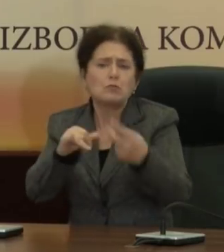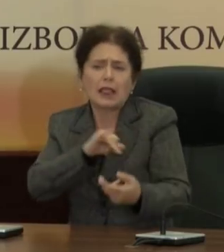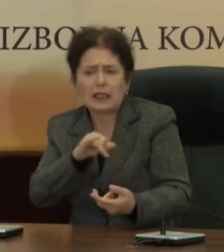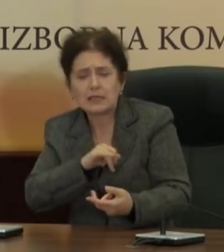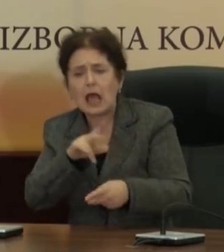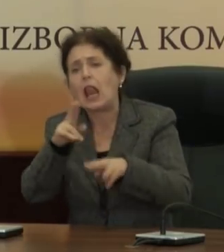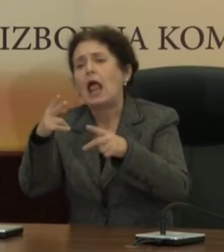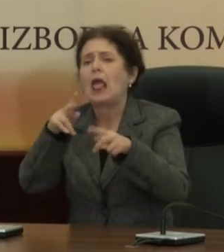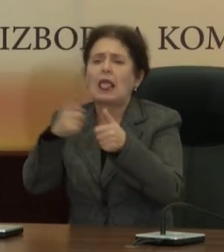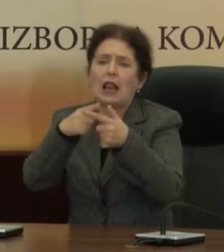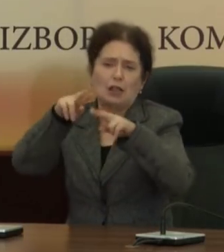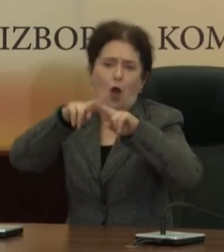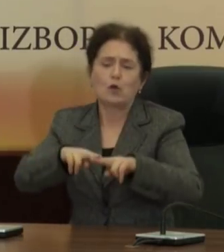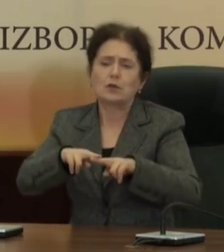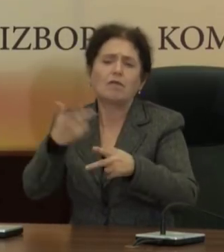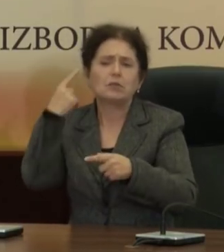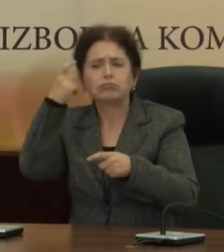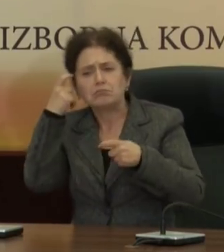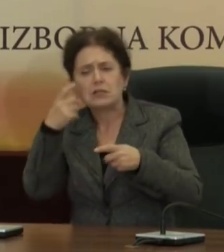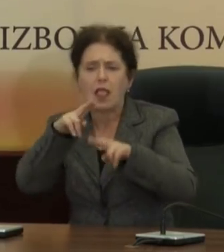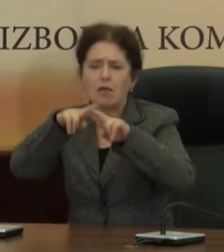Или пак да остават некаков коментар